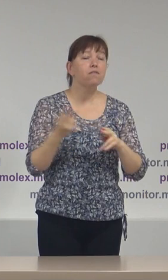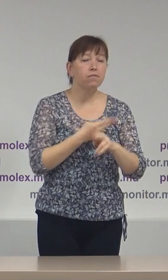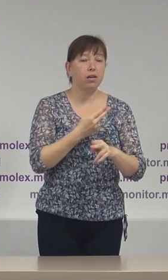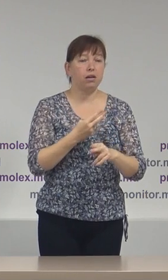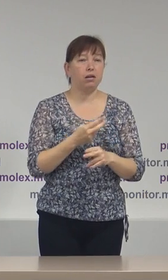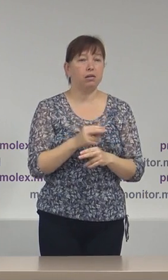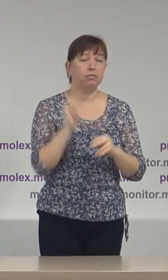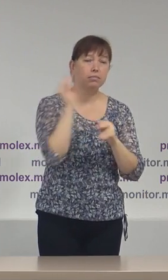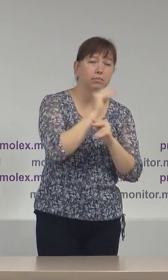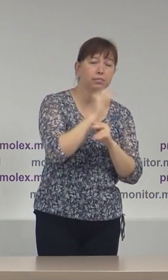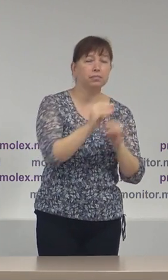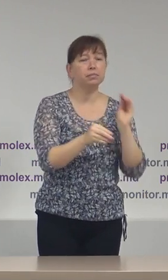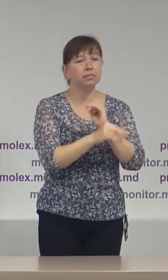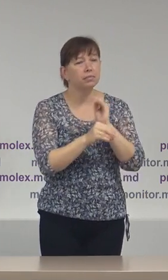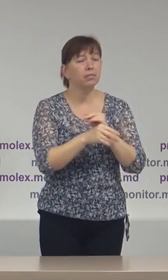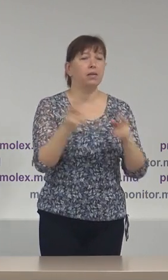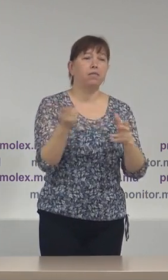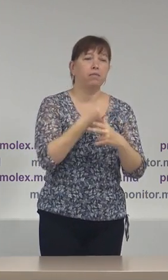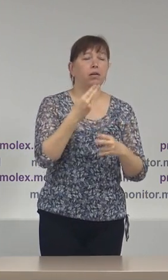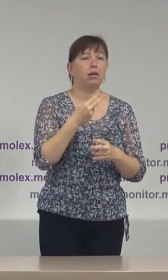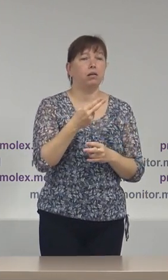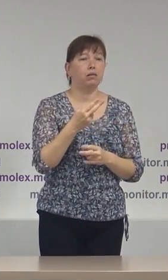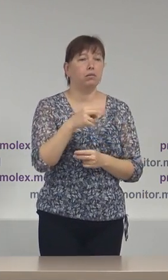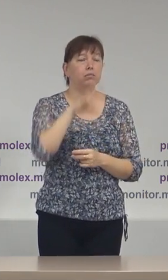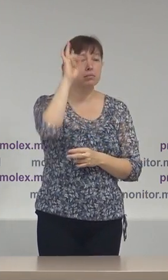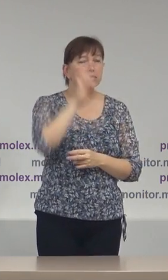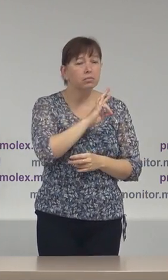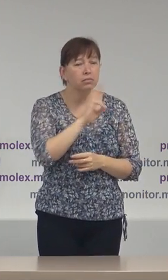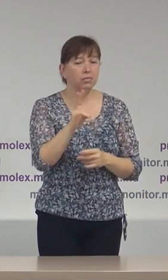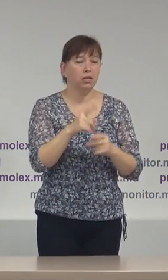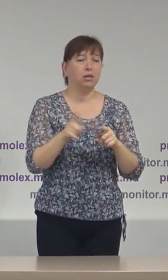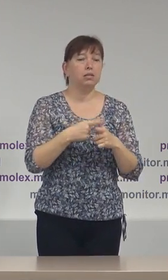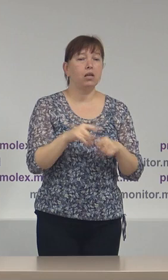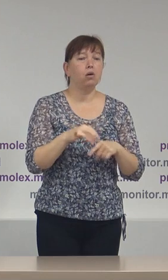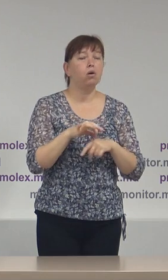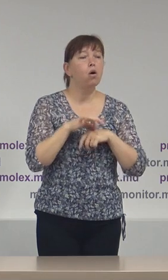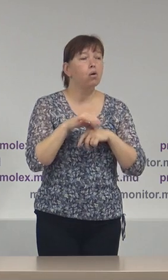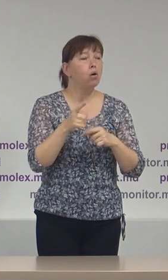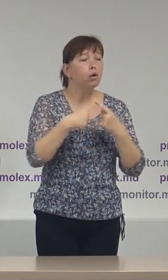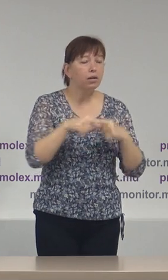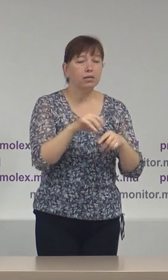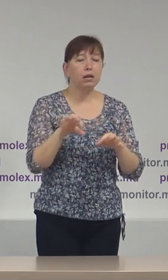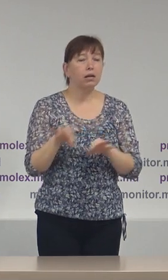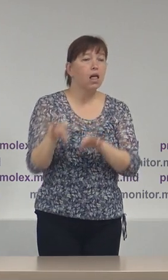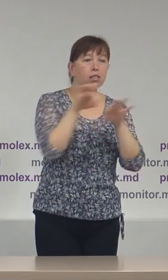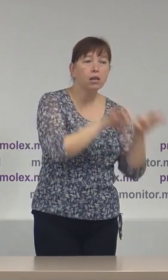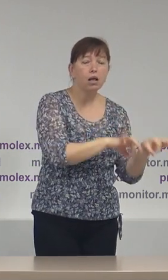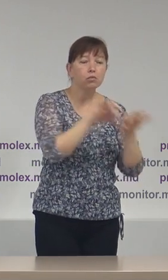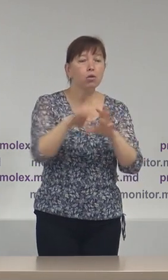cultelor legioase fără organizarea transportării